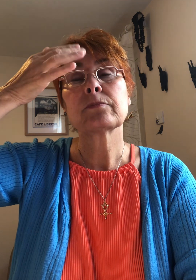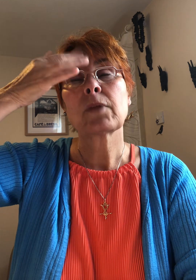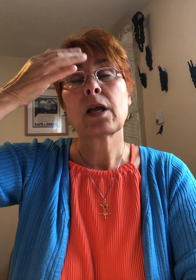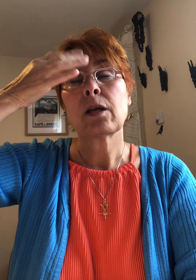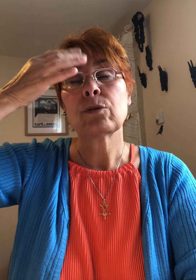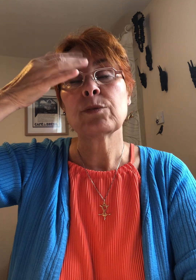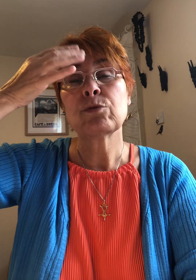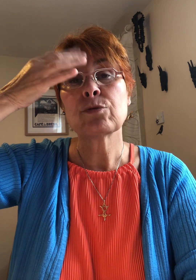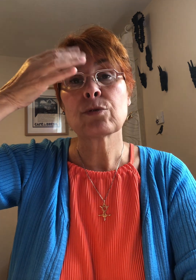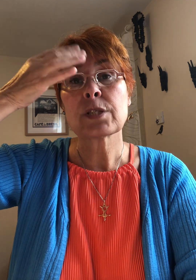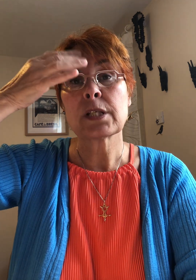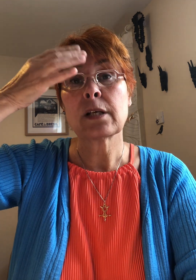le début du sourcil